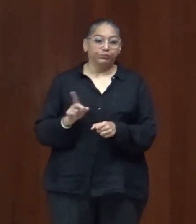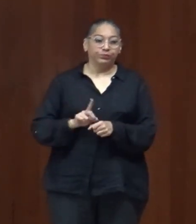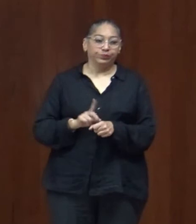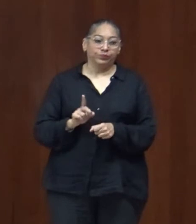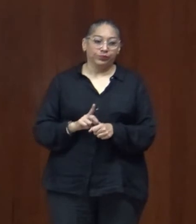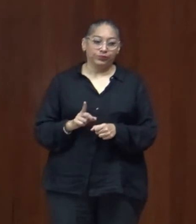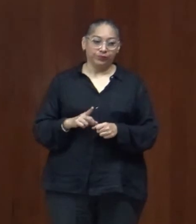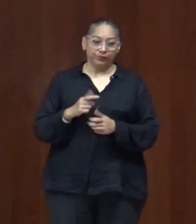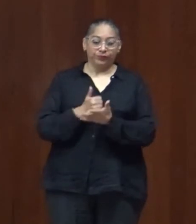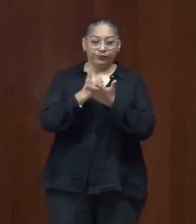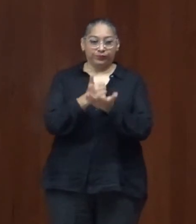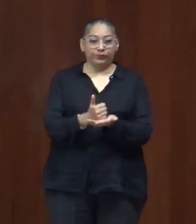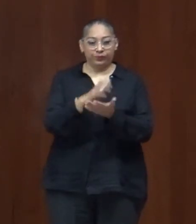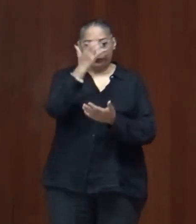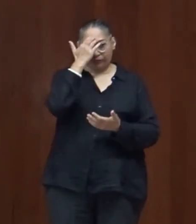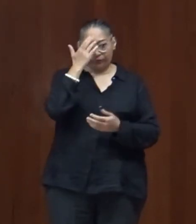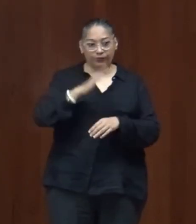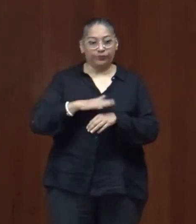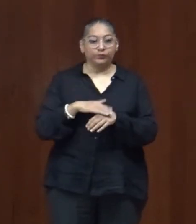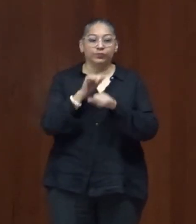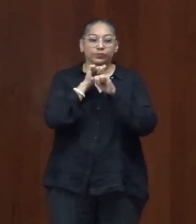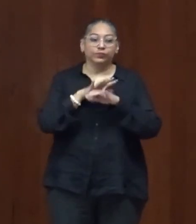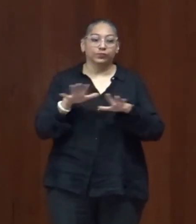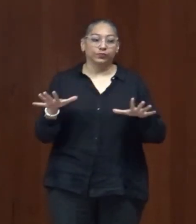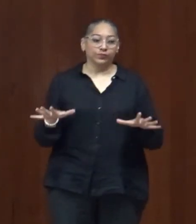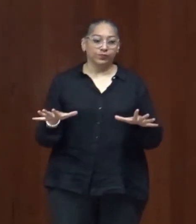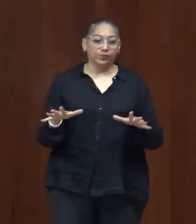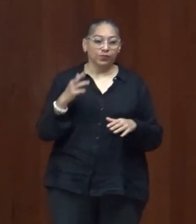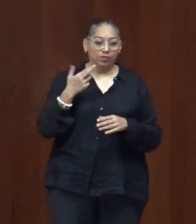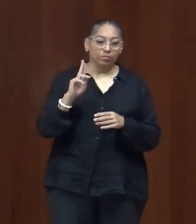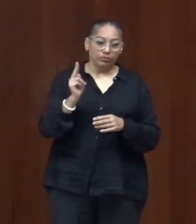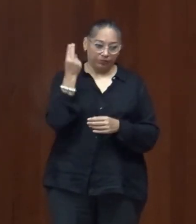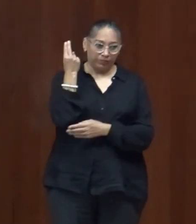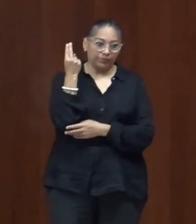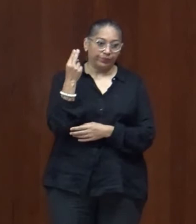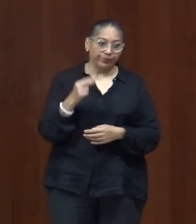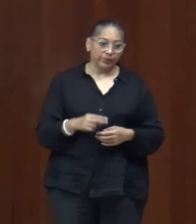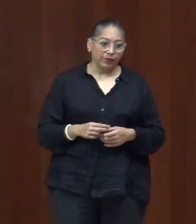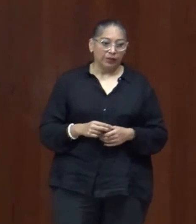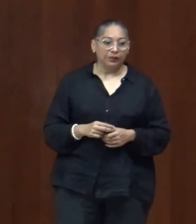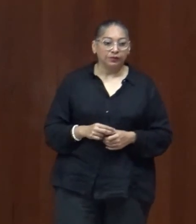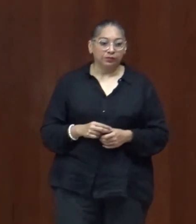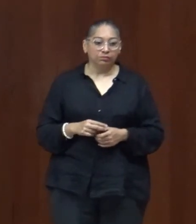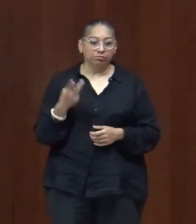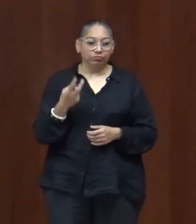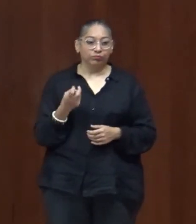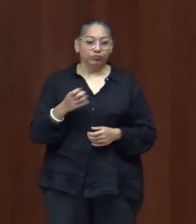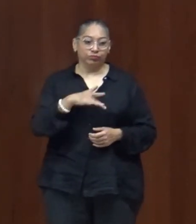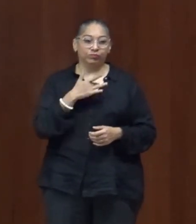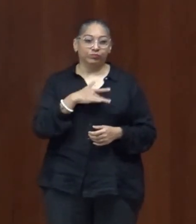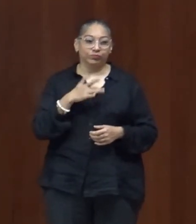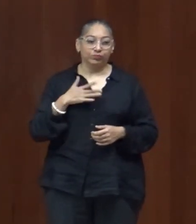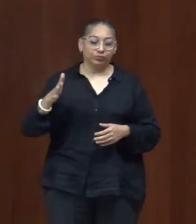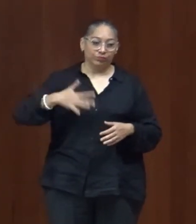a la formación de conocimiento en esta propia área en ese sentido pues desde desde nuestro campo pues ir